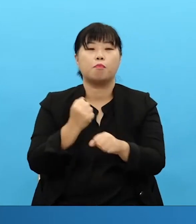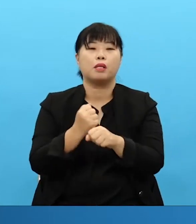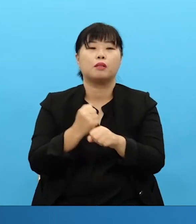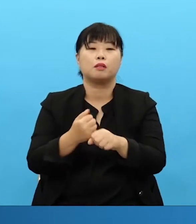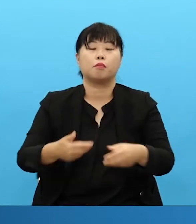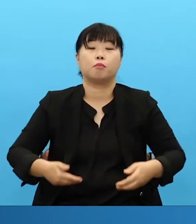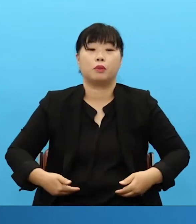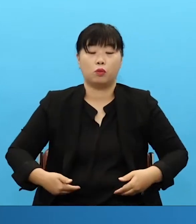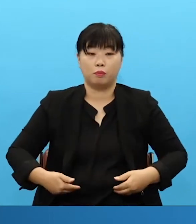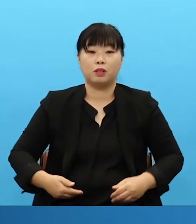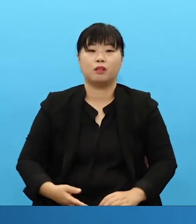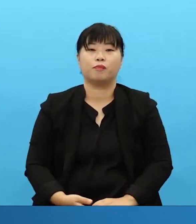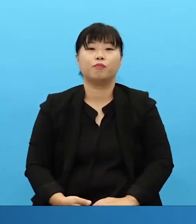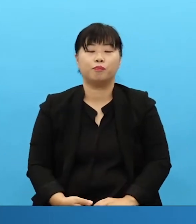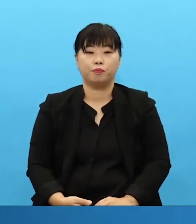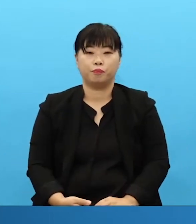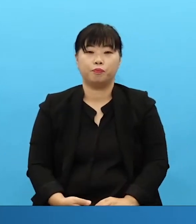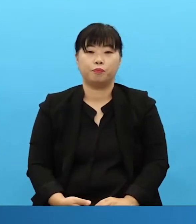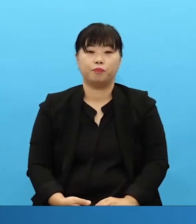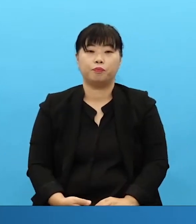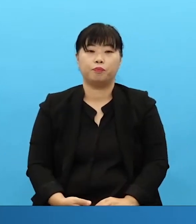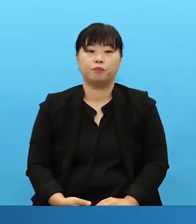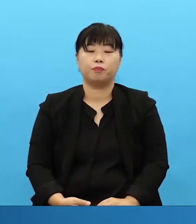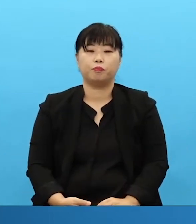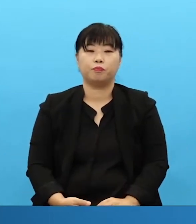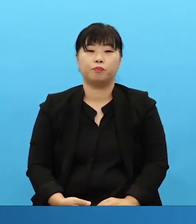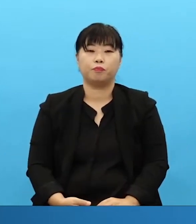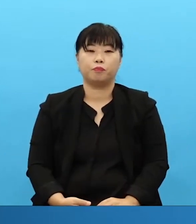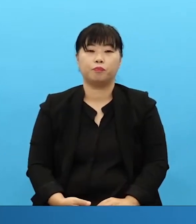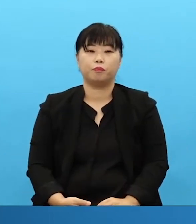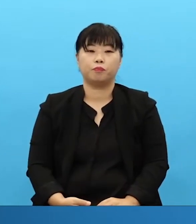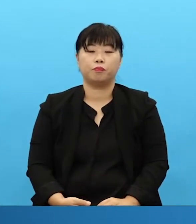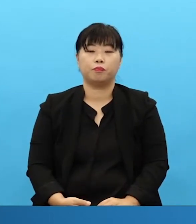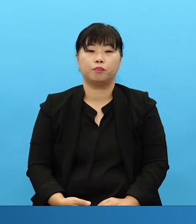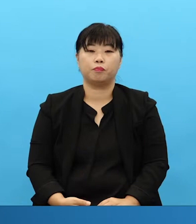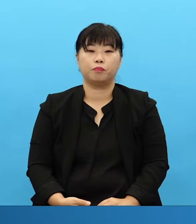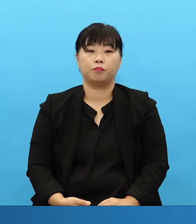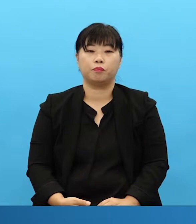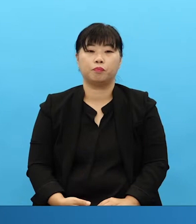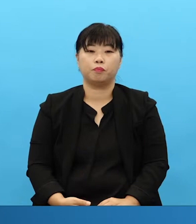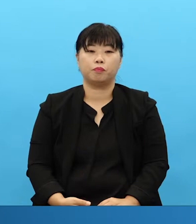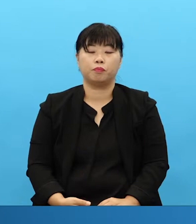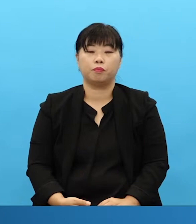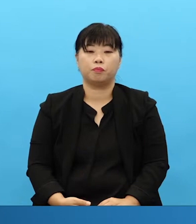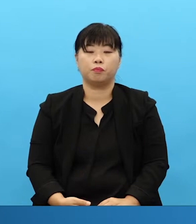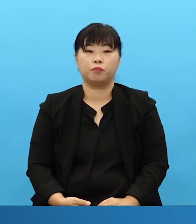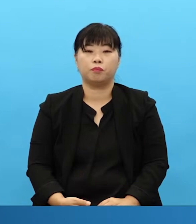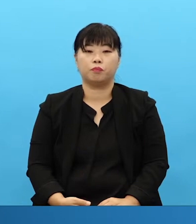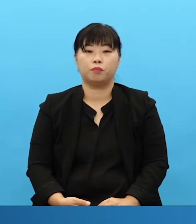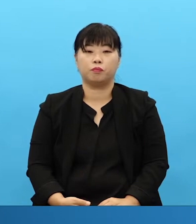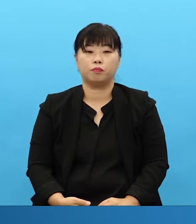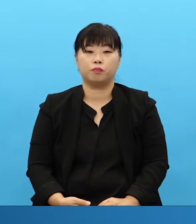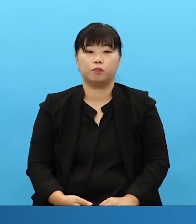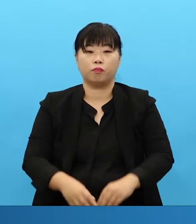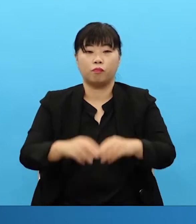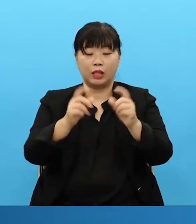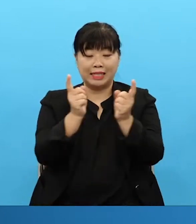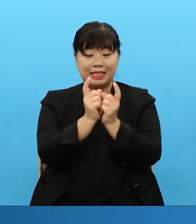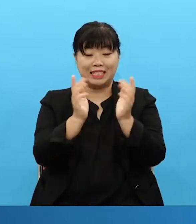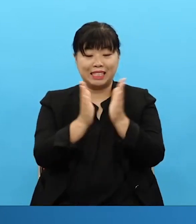That you need to have your partisans. 어떤 면에서는 성교 현장에는 안 가도 됩니다. 성교사 제대로 도와주세요.